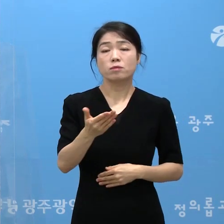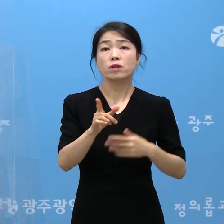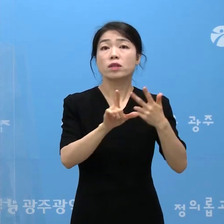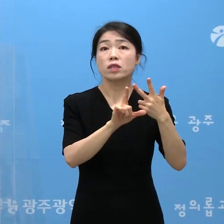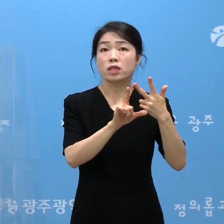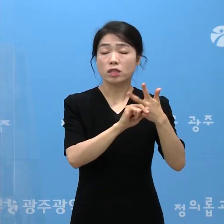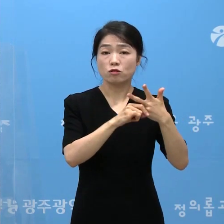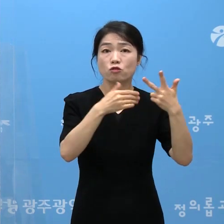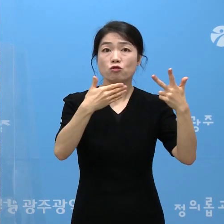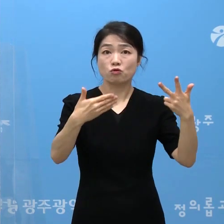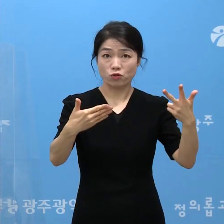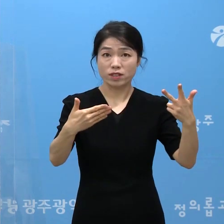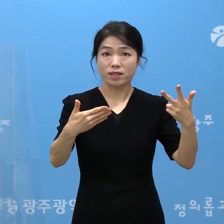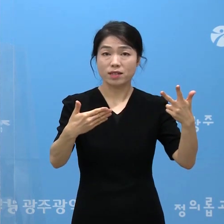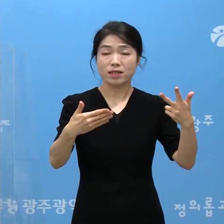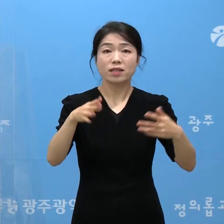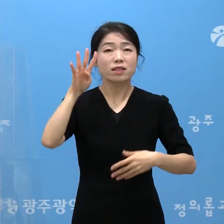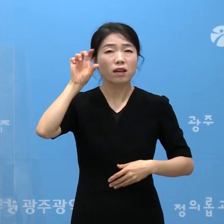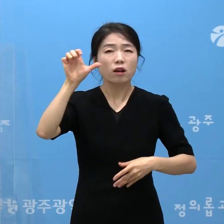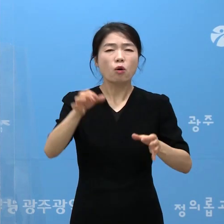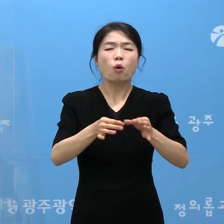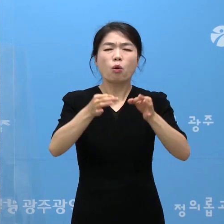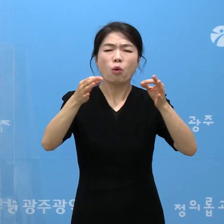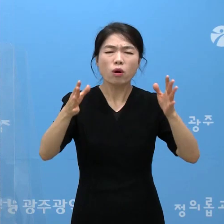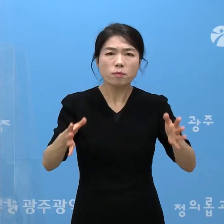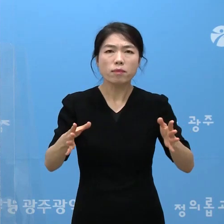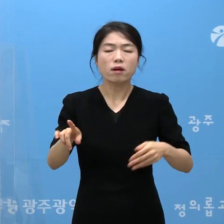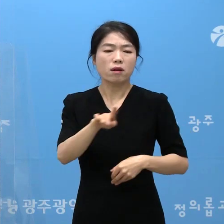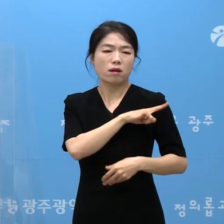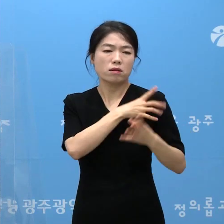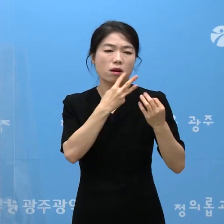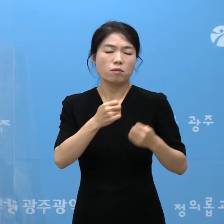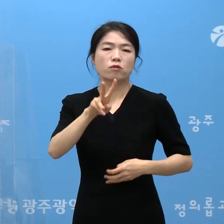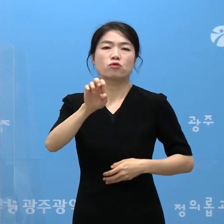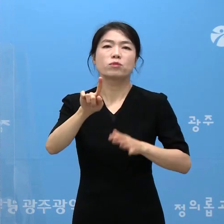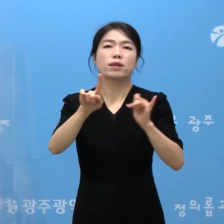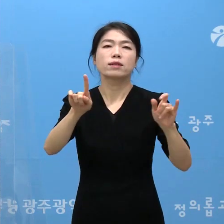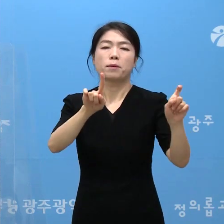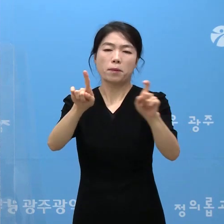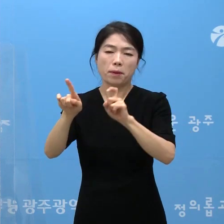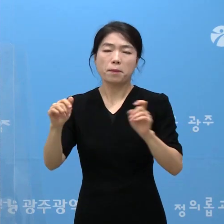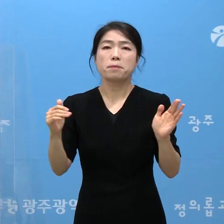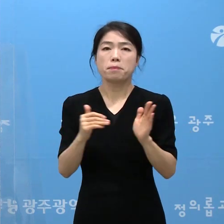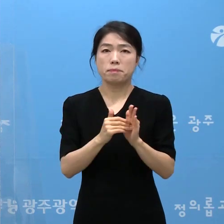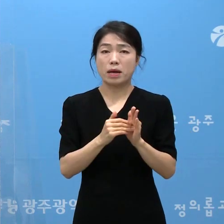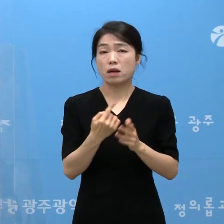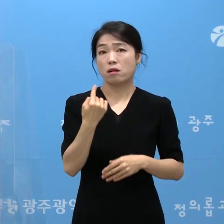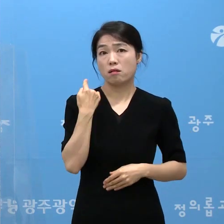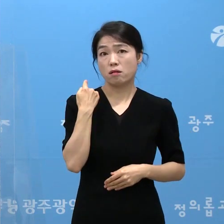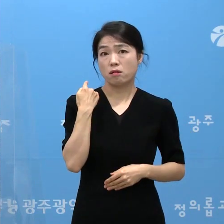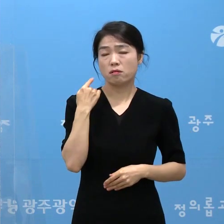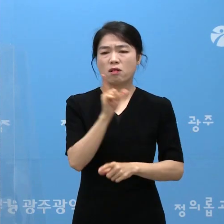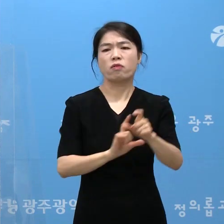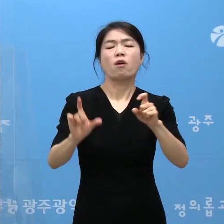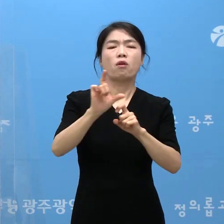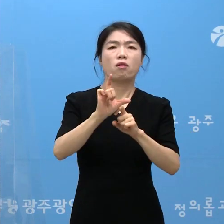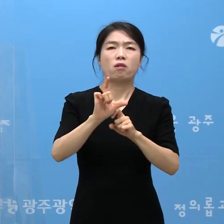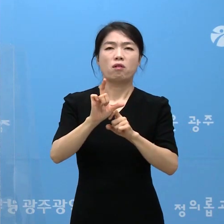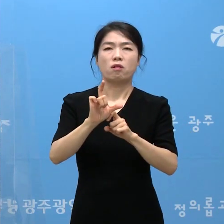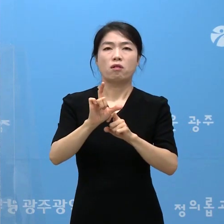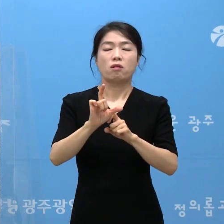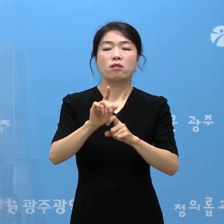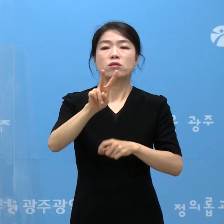7월 9일은 45일 만에 가장 많은 21명의 확진자가 발생하였고 어제는 그보다 많은